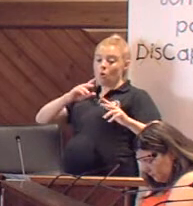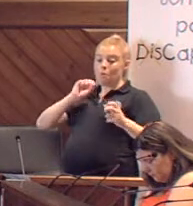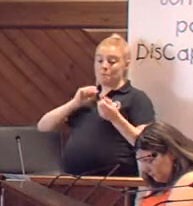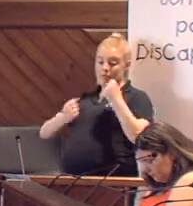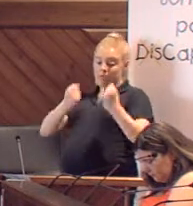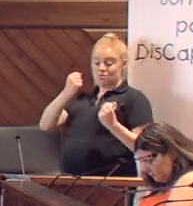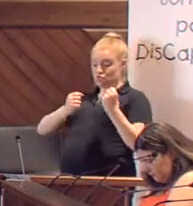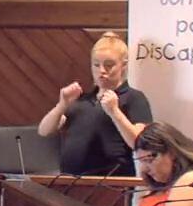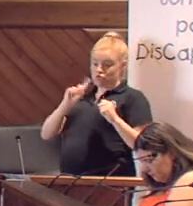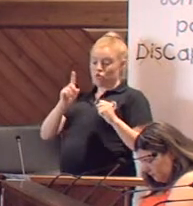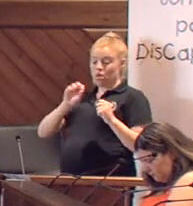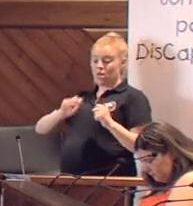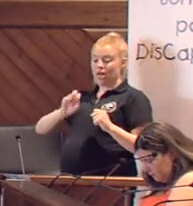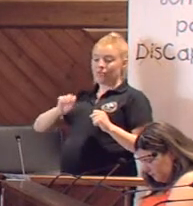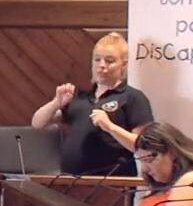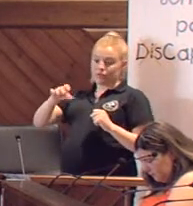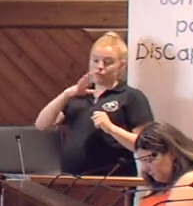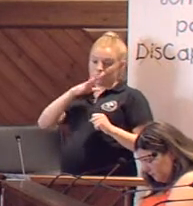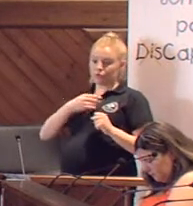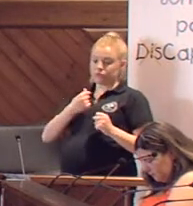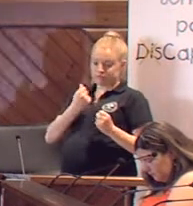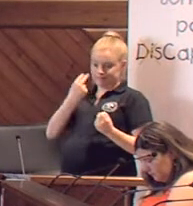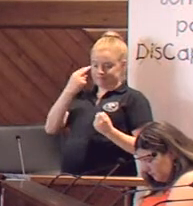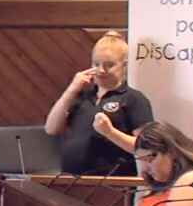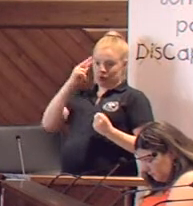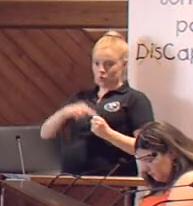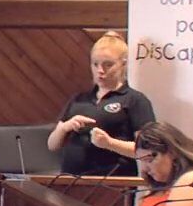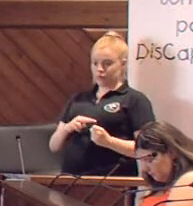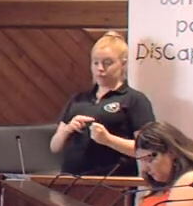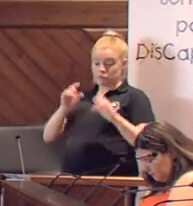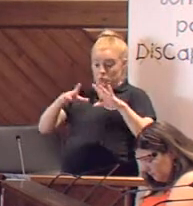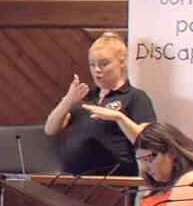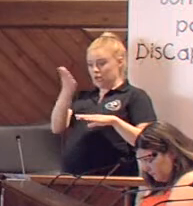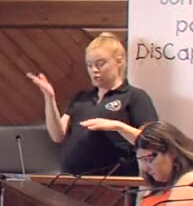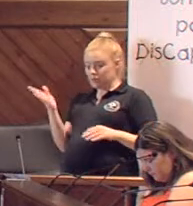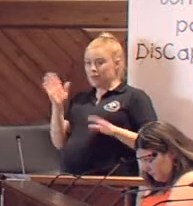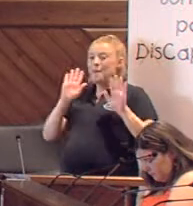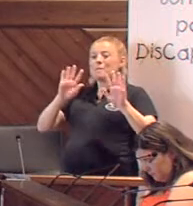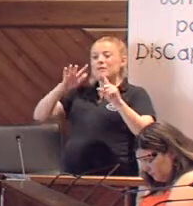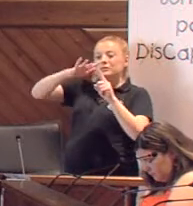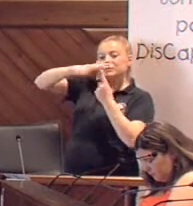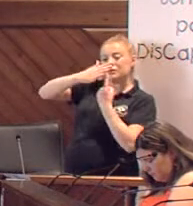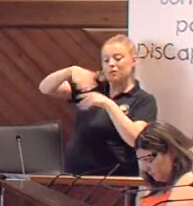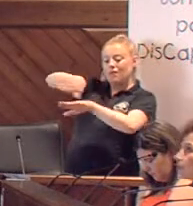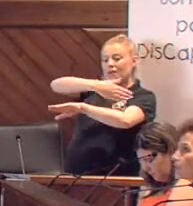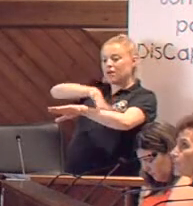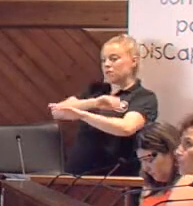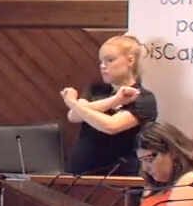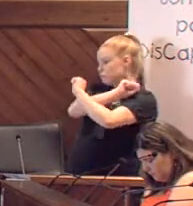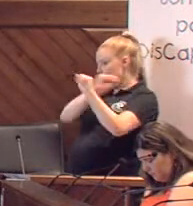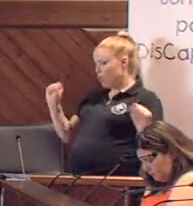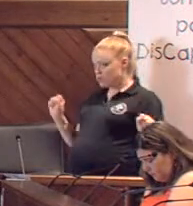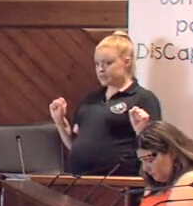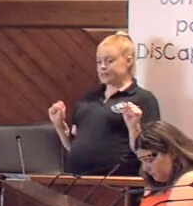debemos usar las aceras, al igual que el resto de los vías antes. Sin embargo, esta situación en muchas calles y accesos es